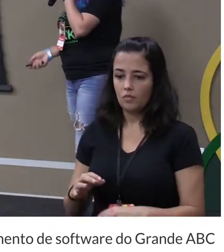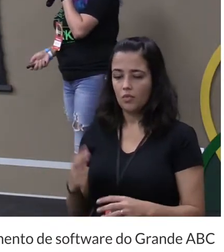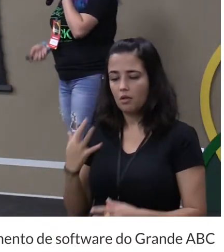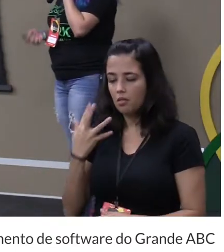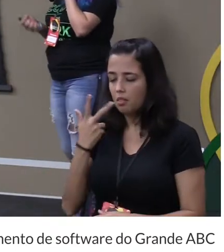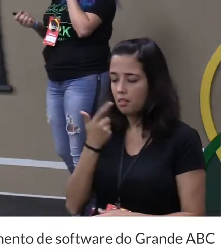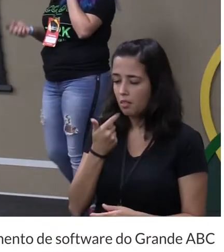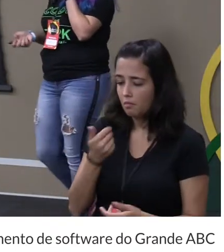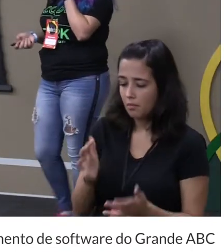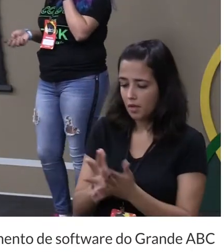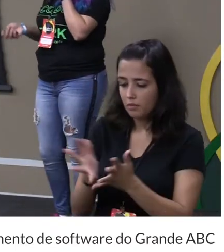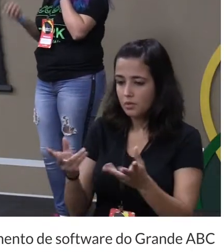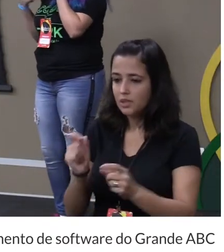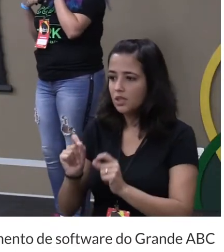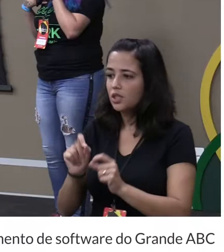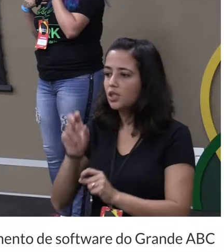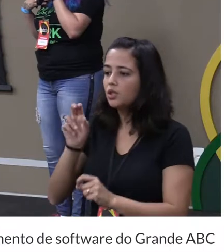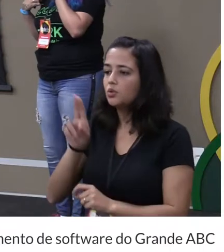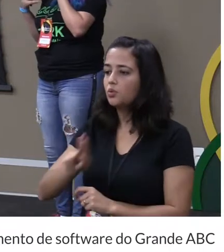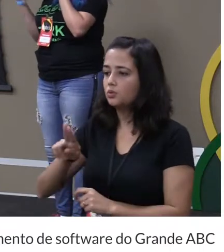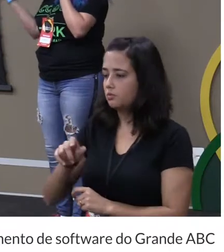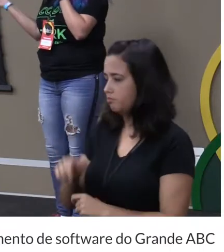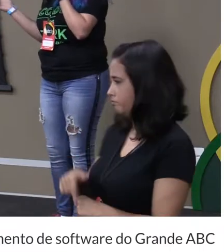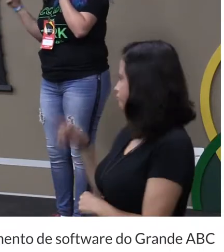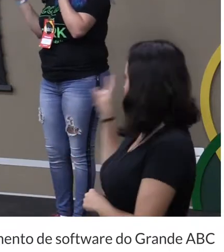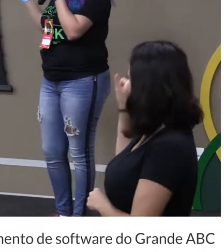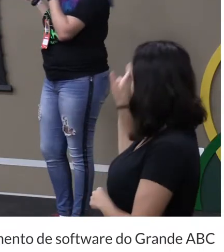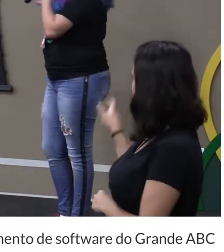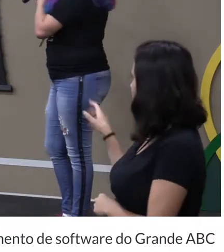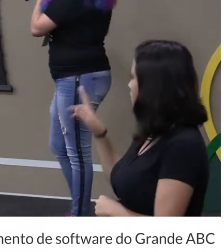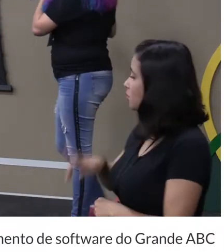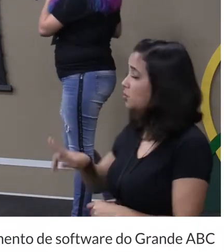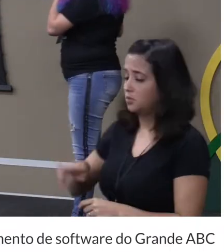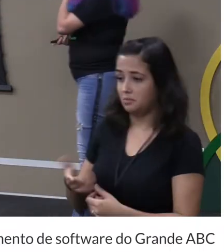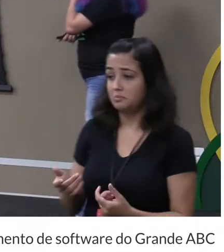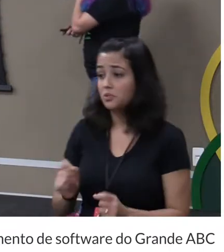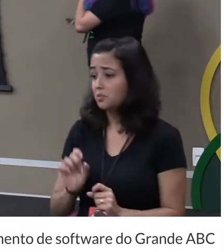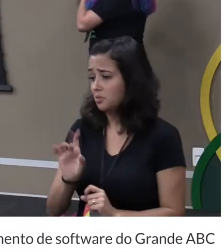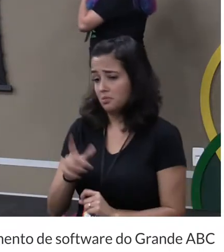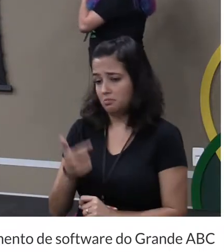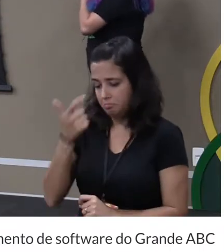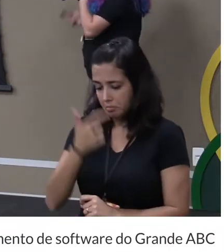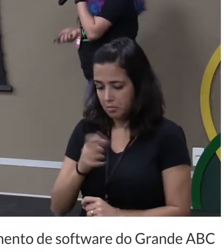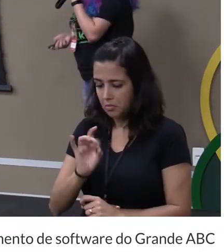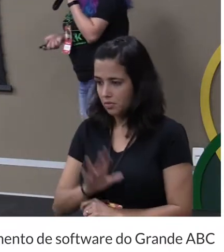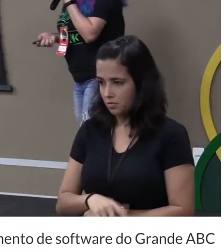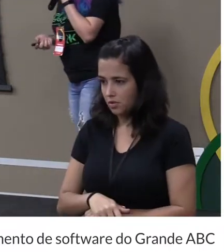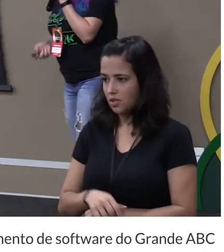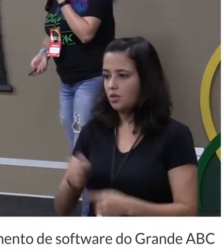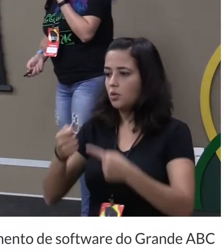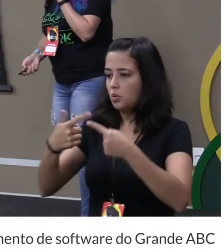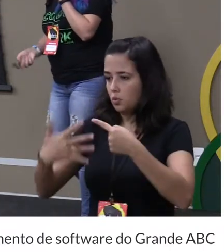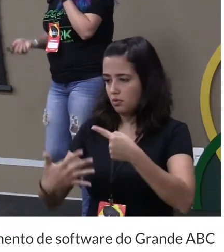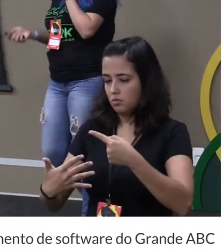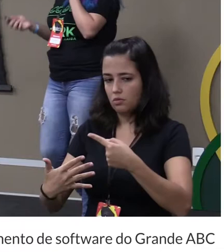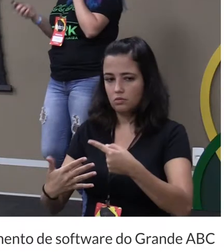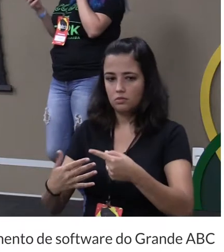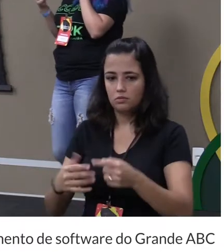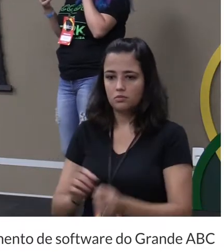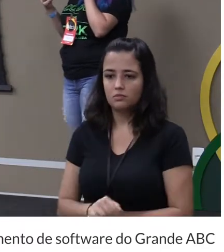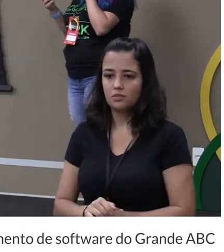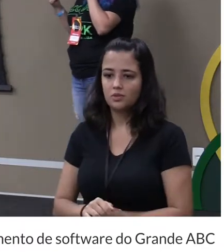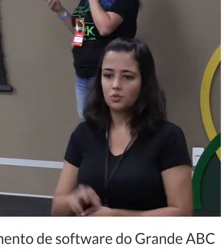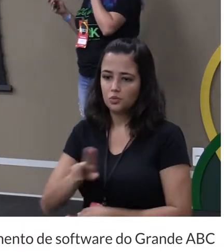maravilhoso quem que usa além de mim que ninguém conhece ninguém nem sabe quem é o Google principalmente porque